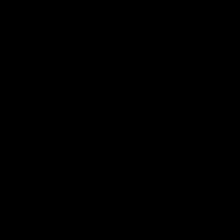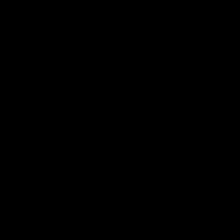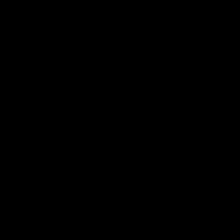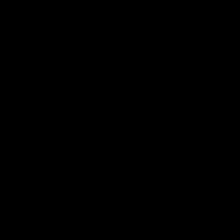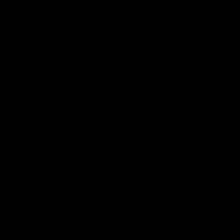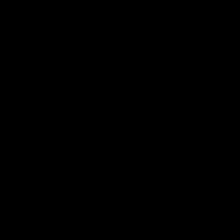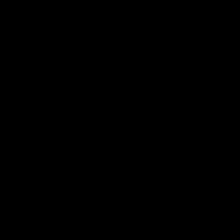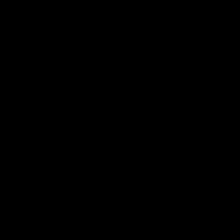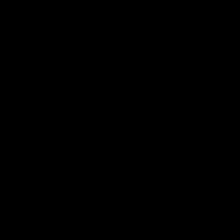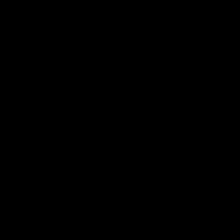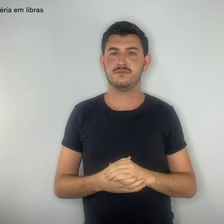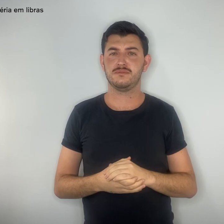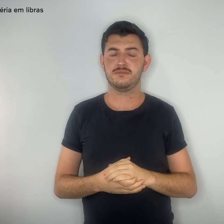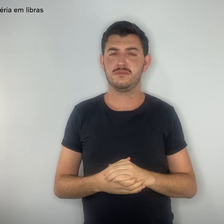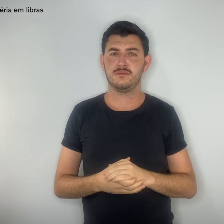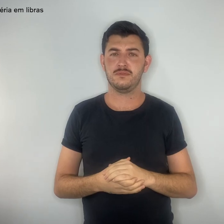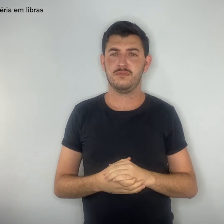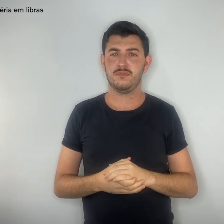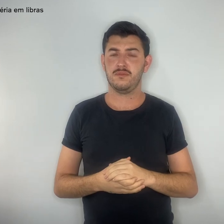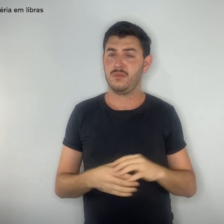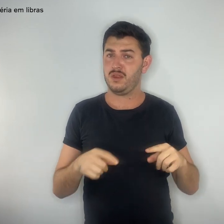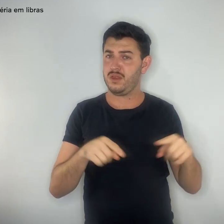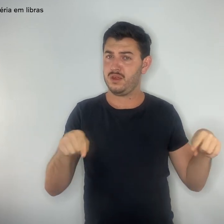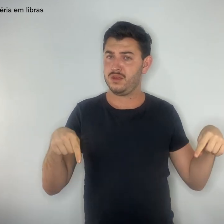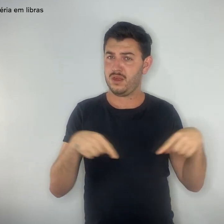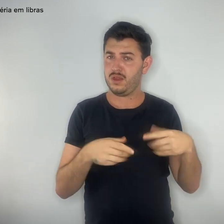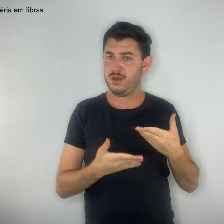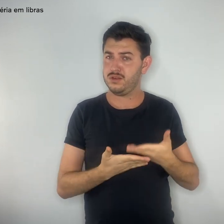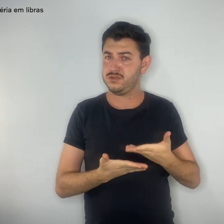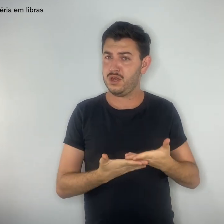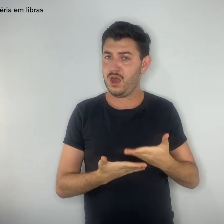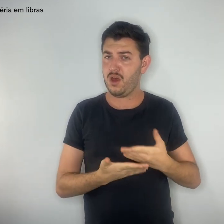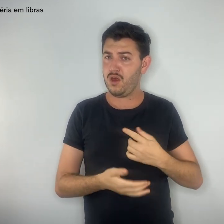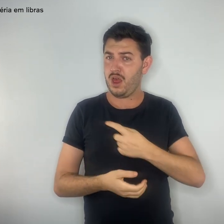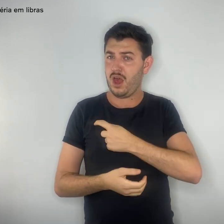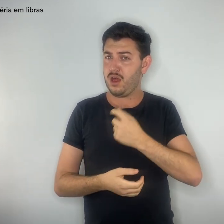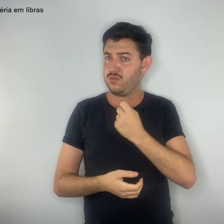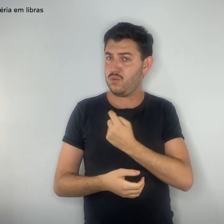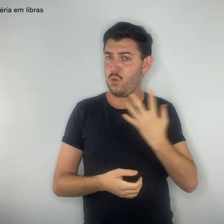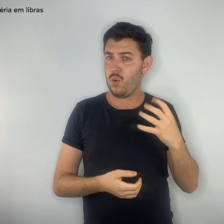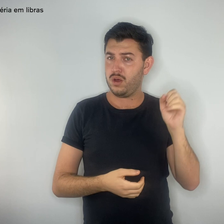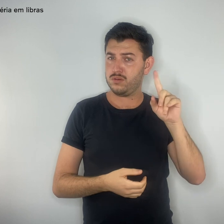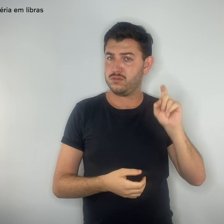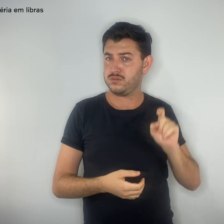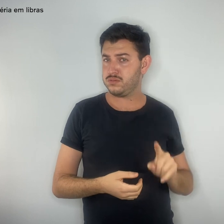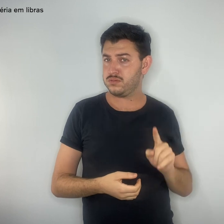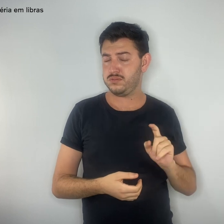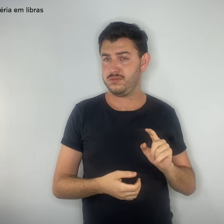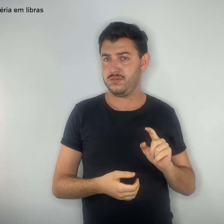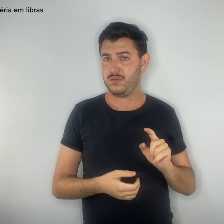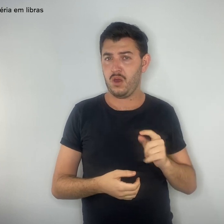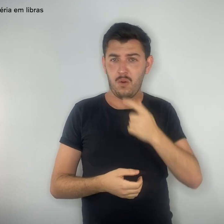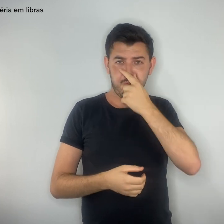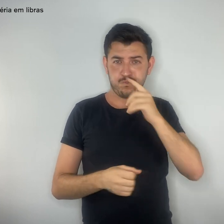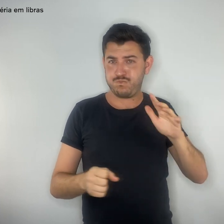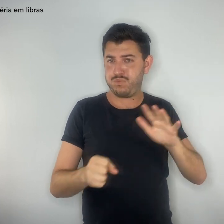Quantos alunos tem na sua sala? Basta de superlotação. Participe da campanha.